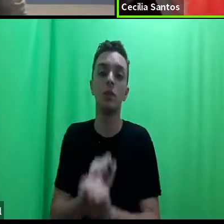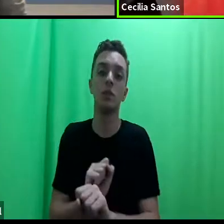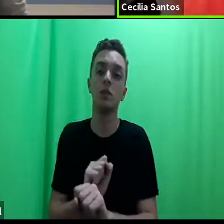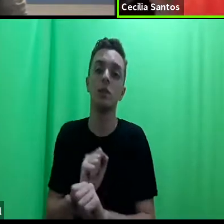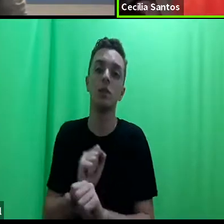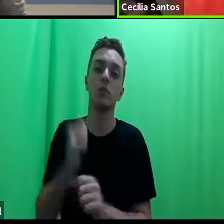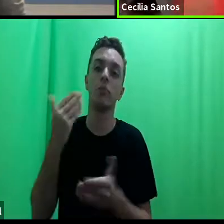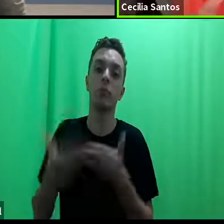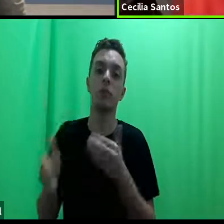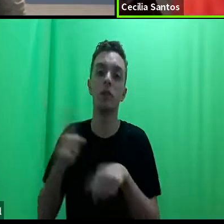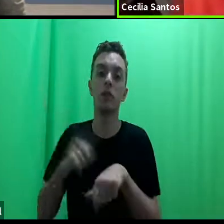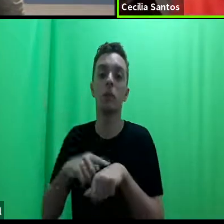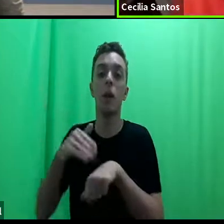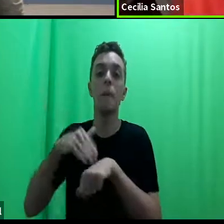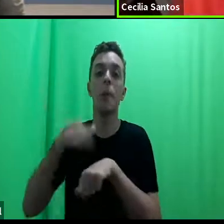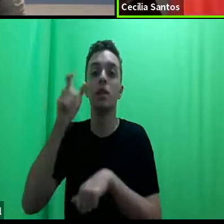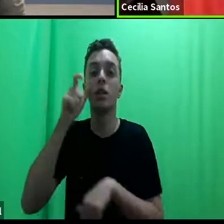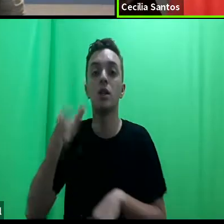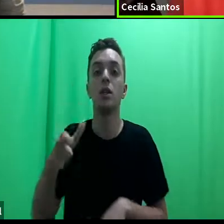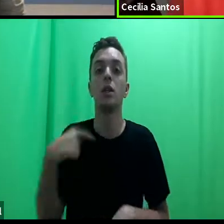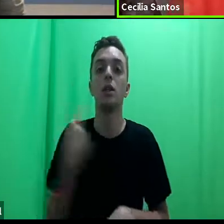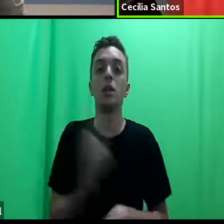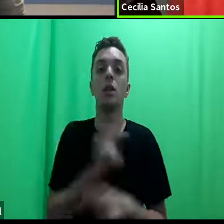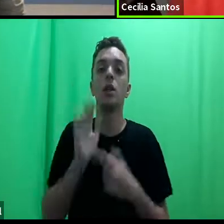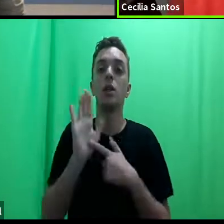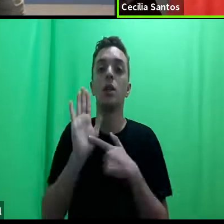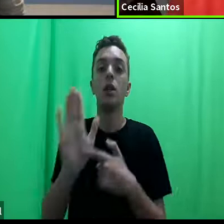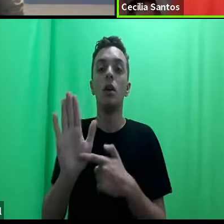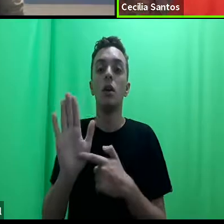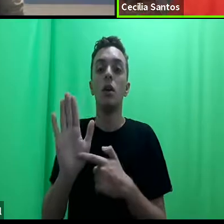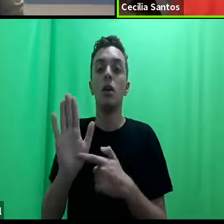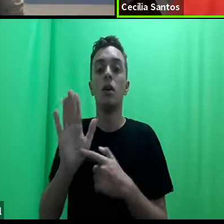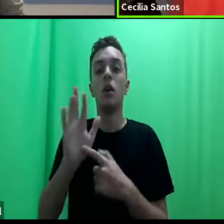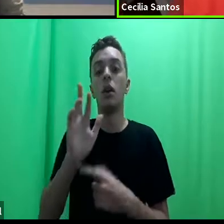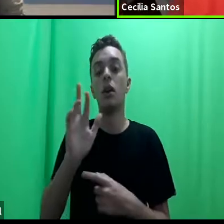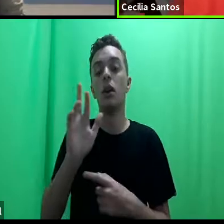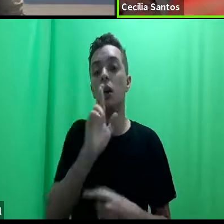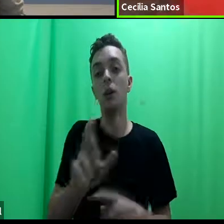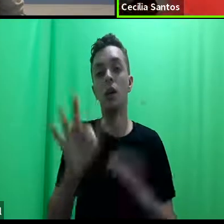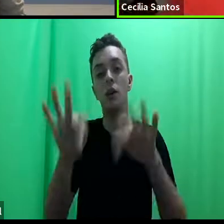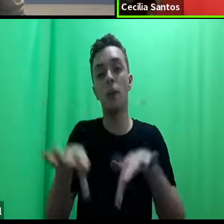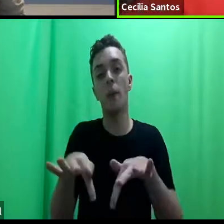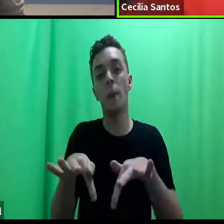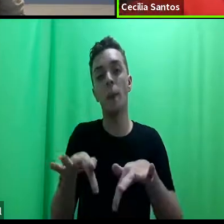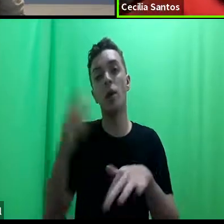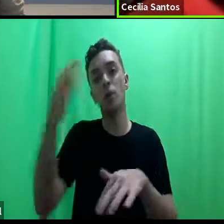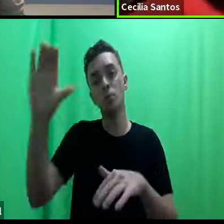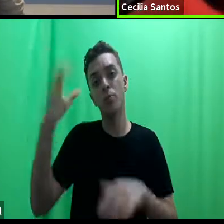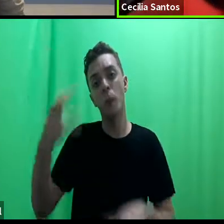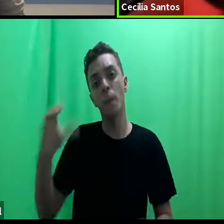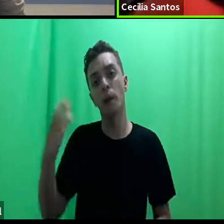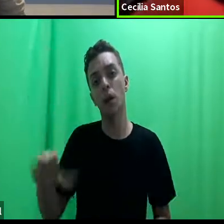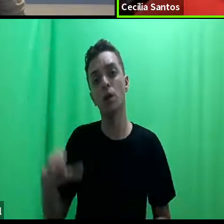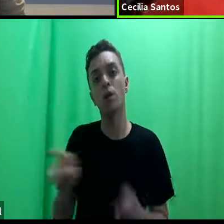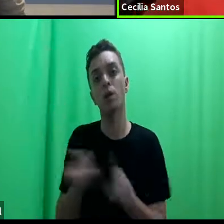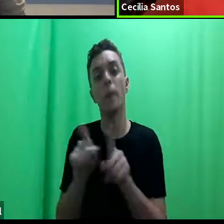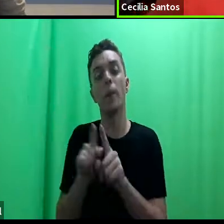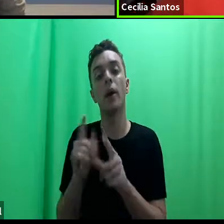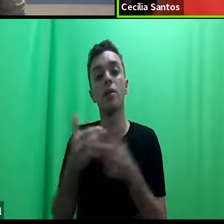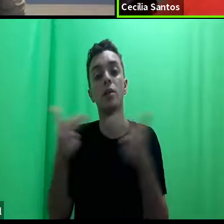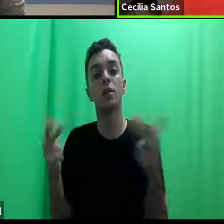acho que é mais interessante mostrar o resultado tanto nas publicações como também nas ações